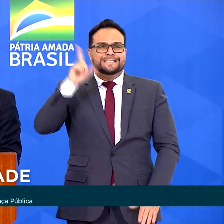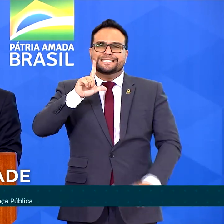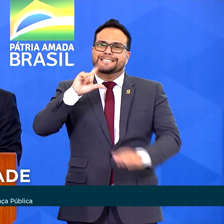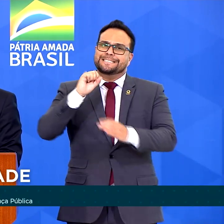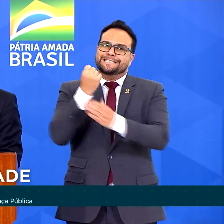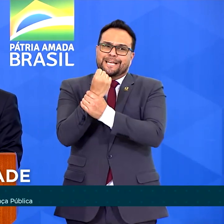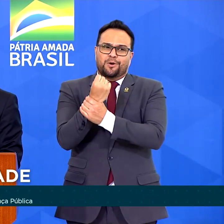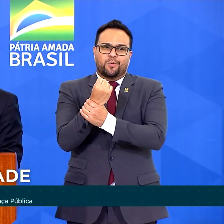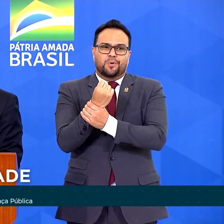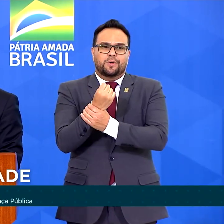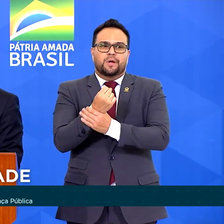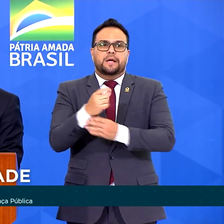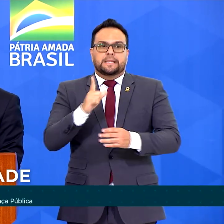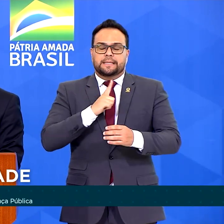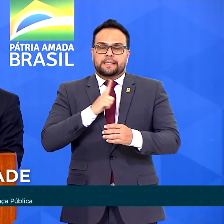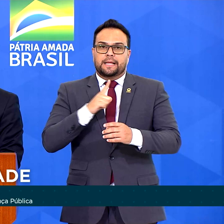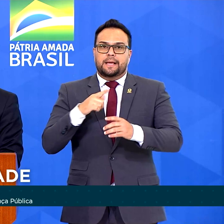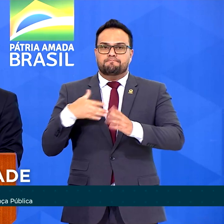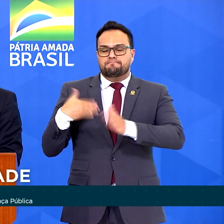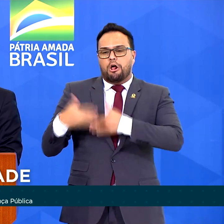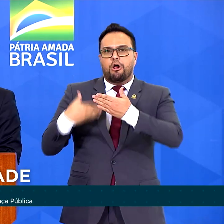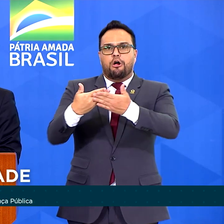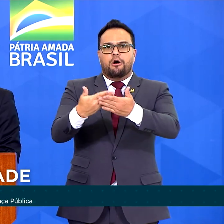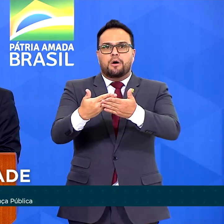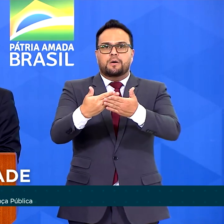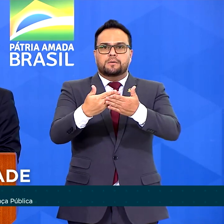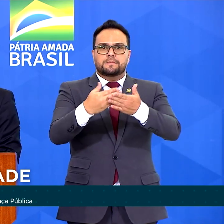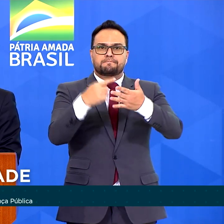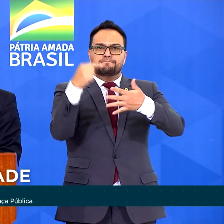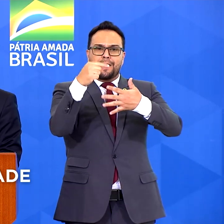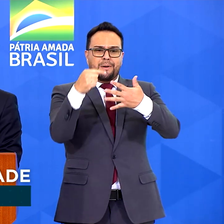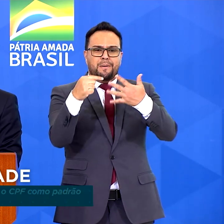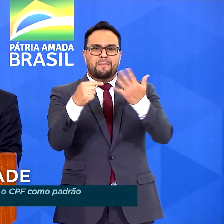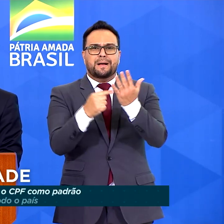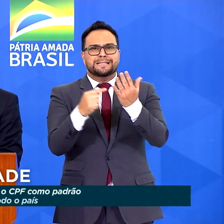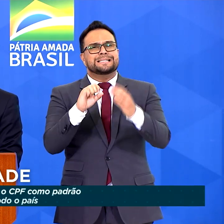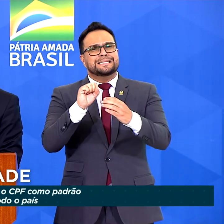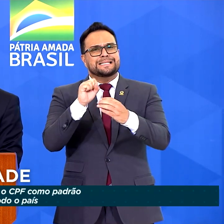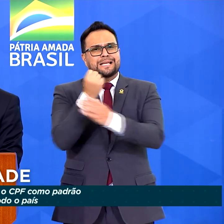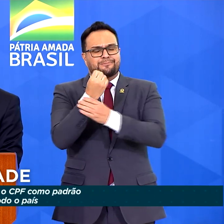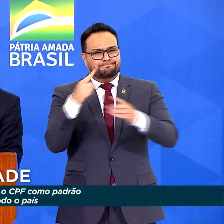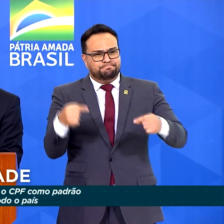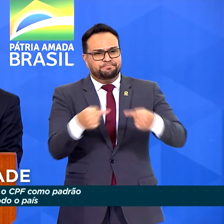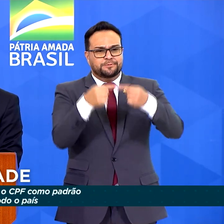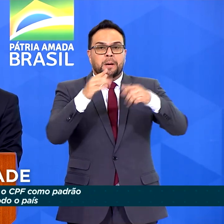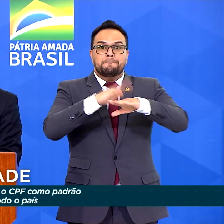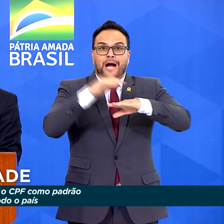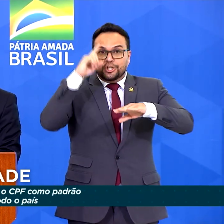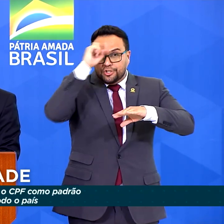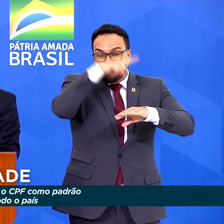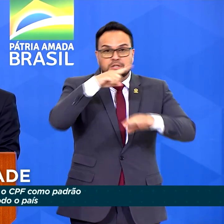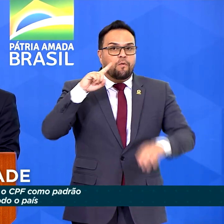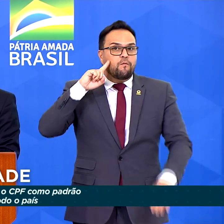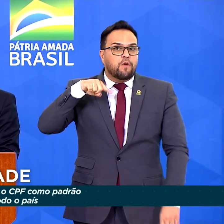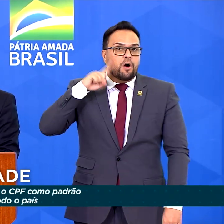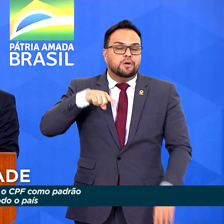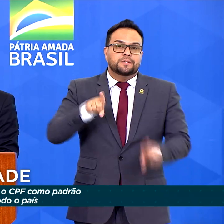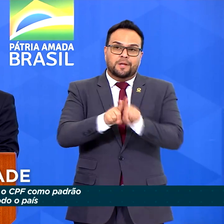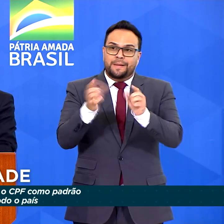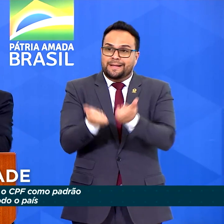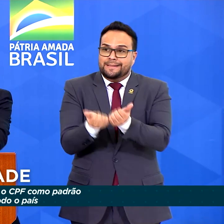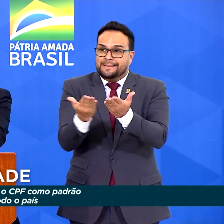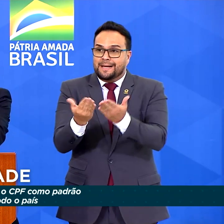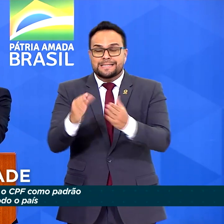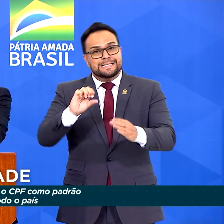com os mais avançados elementos de segurança e formas de validação, dificultando fraudes e dando segurança à